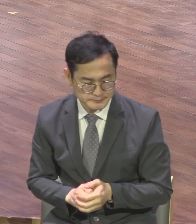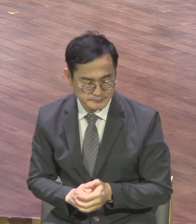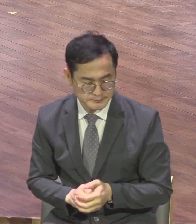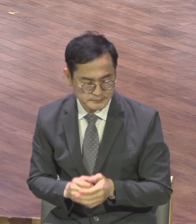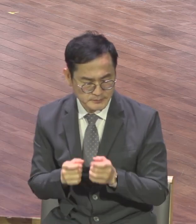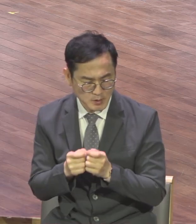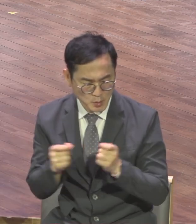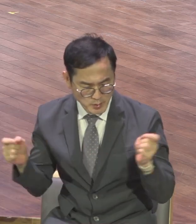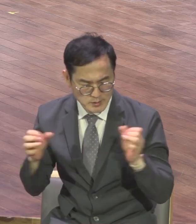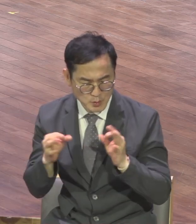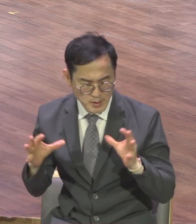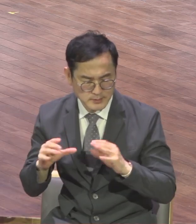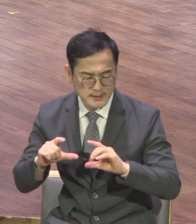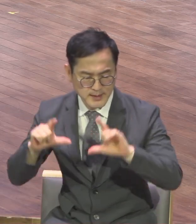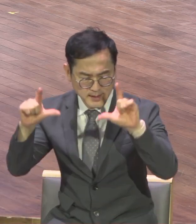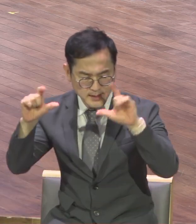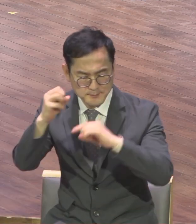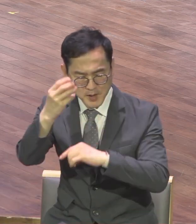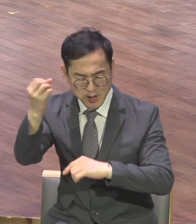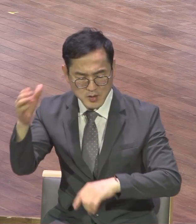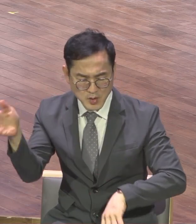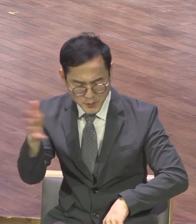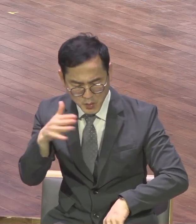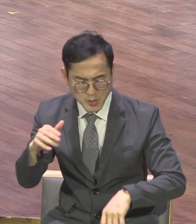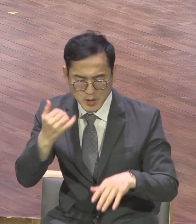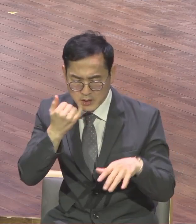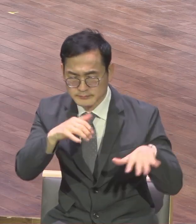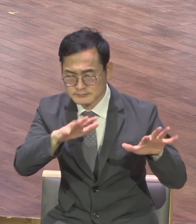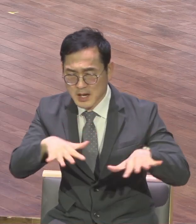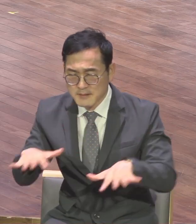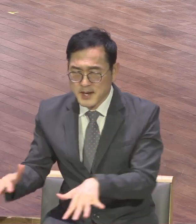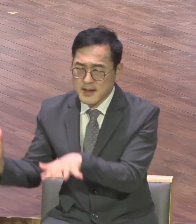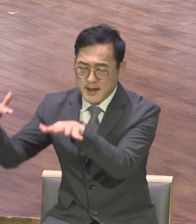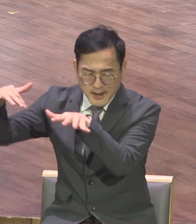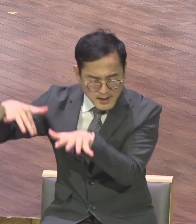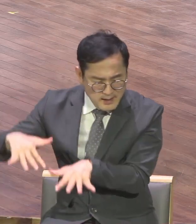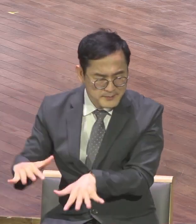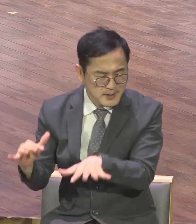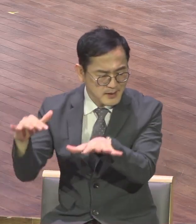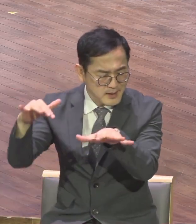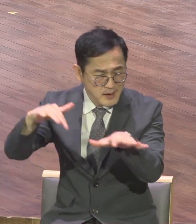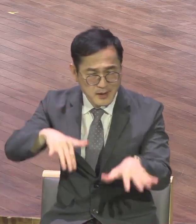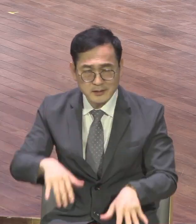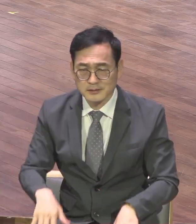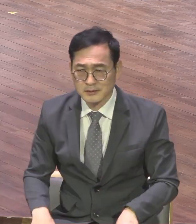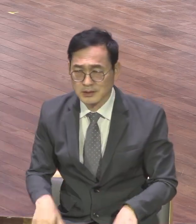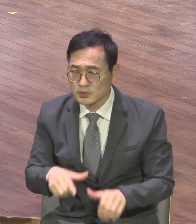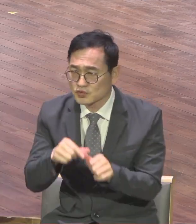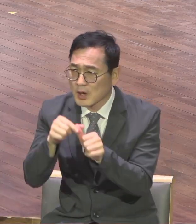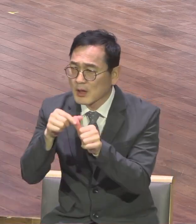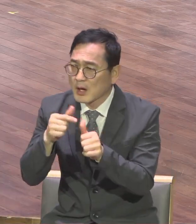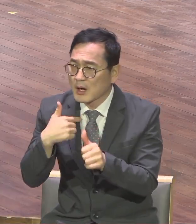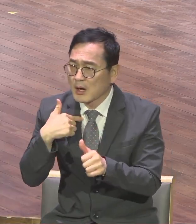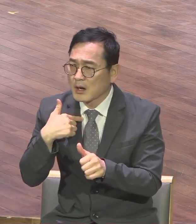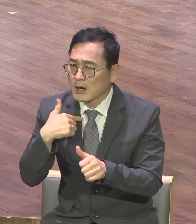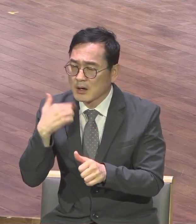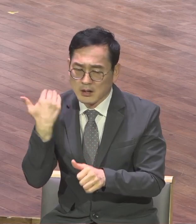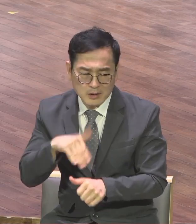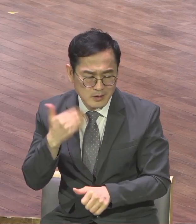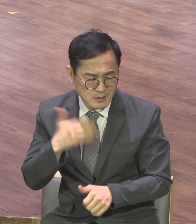보이지 아니하고 큰 풍랑이 그대로 있음에 구원의 여망마저 없어졌더라. 여러 사람이 오래 먹지 못하였음에 바울이 가운데 서서